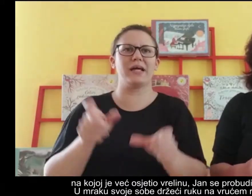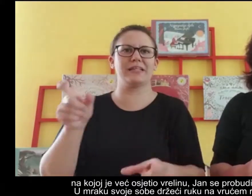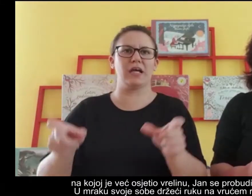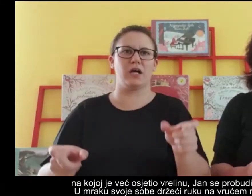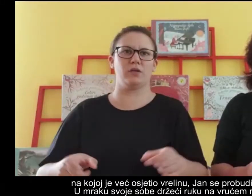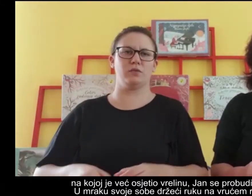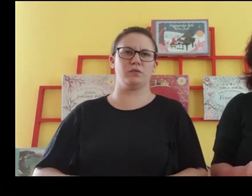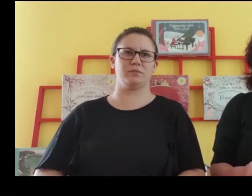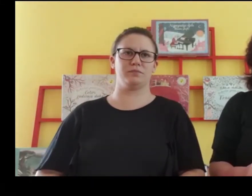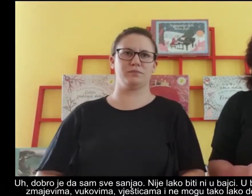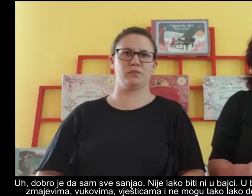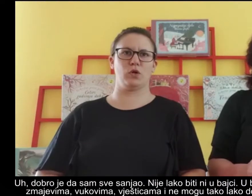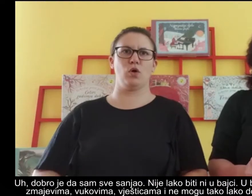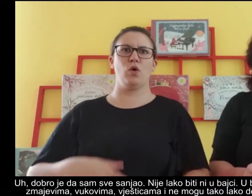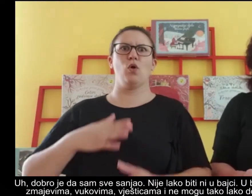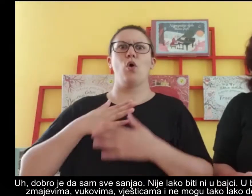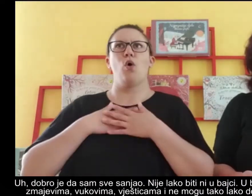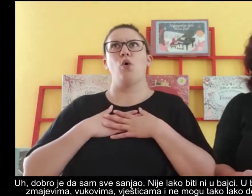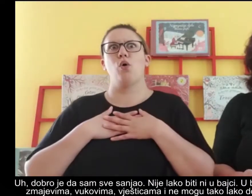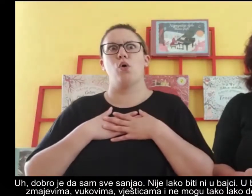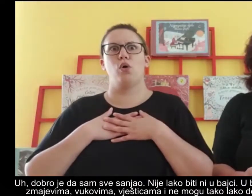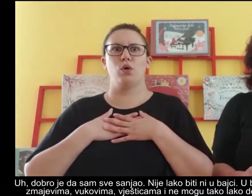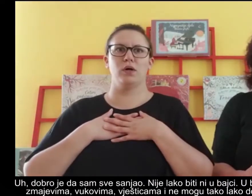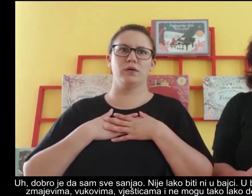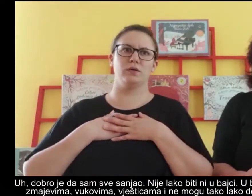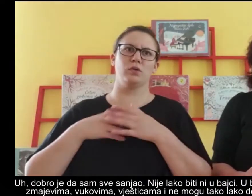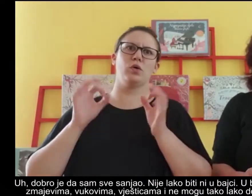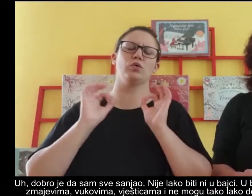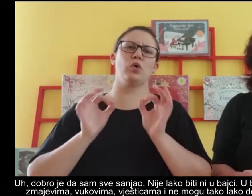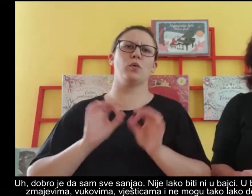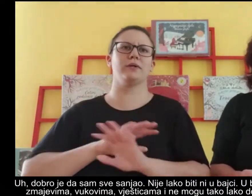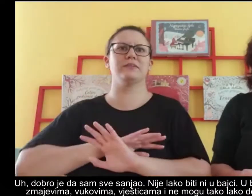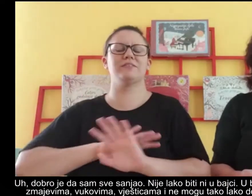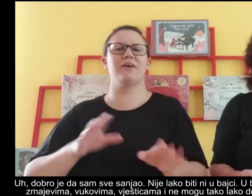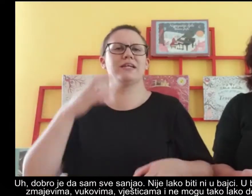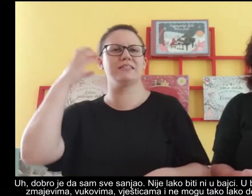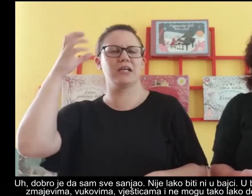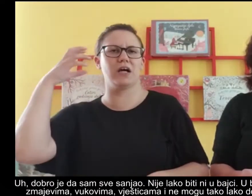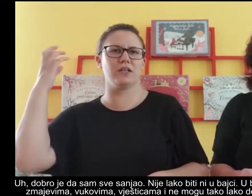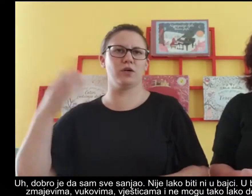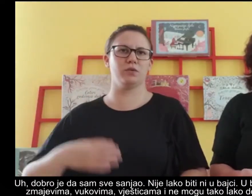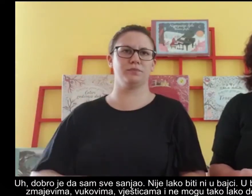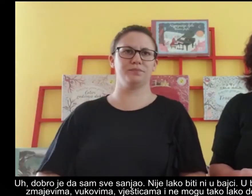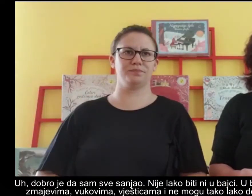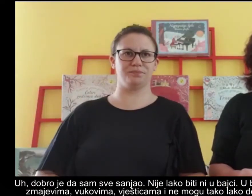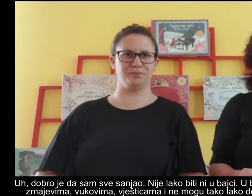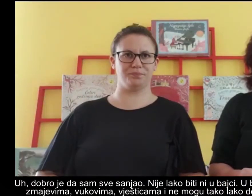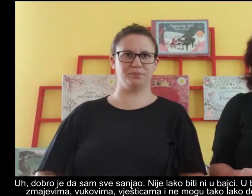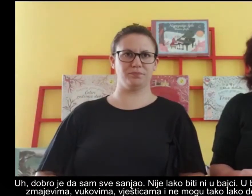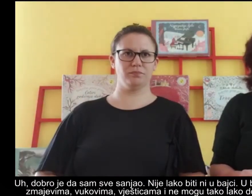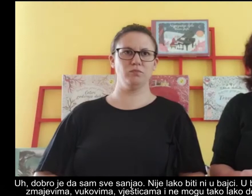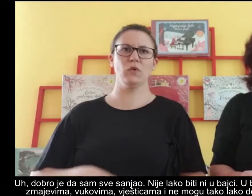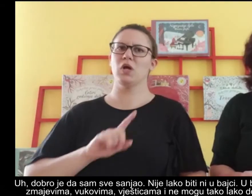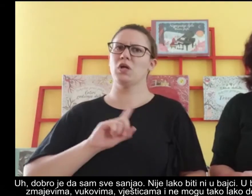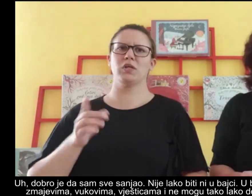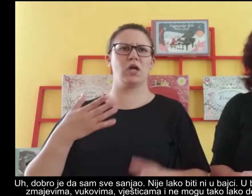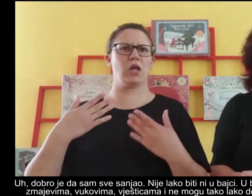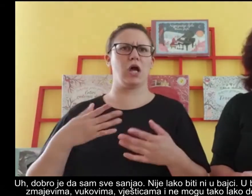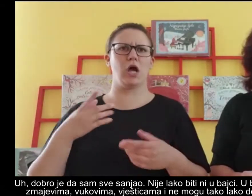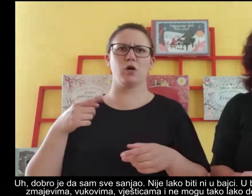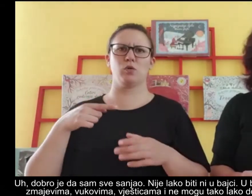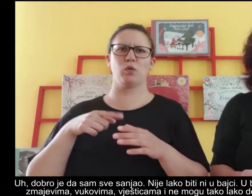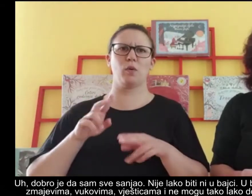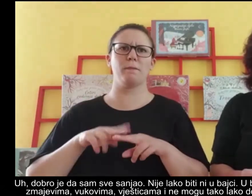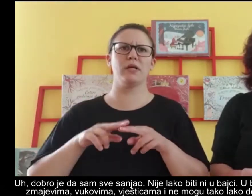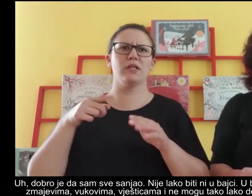radijatoru. Uh, dobro je da sam sve sanjao. Nije lako biti